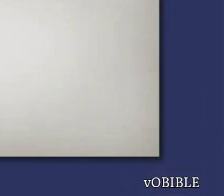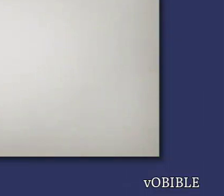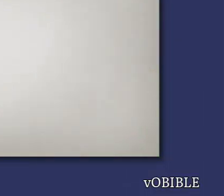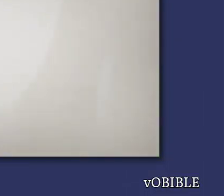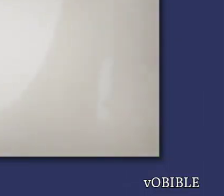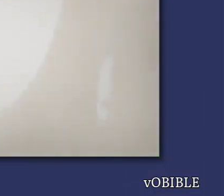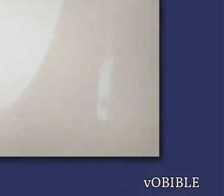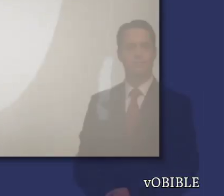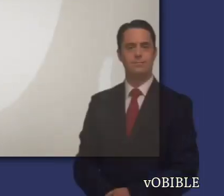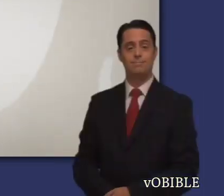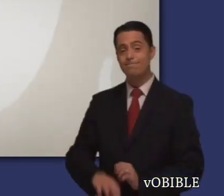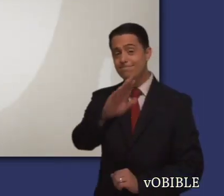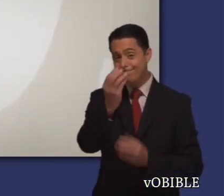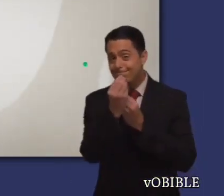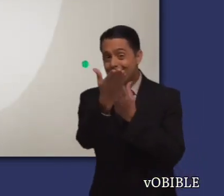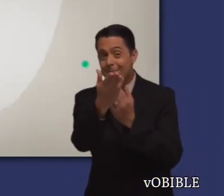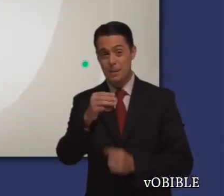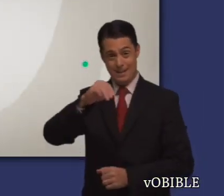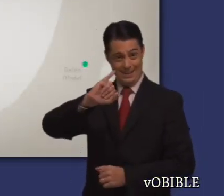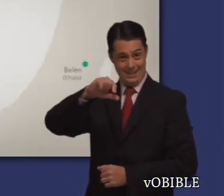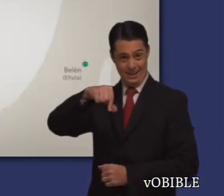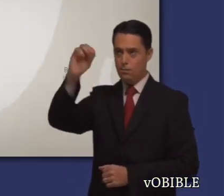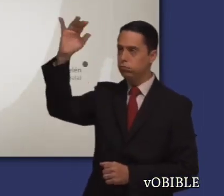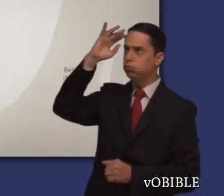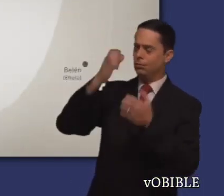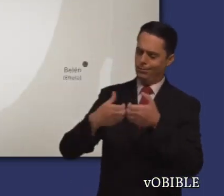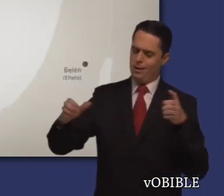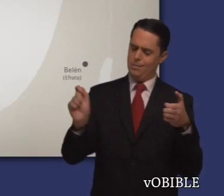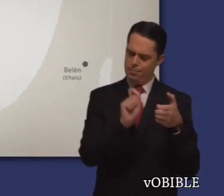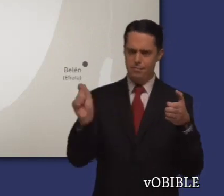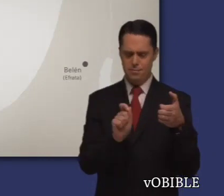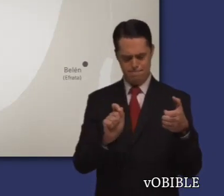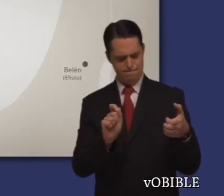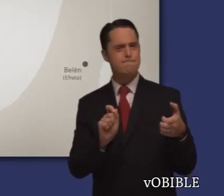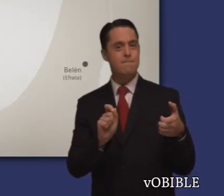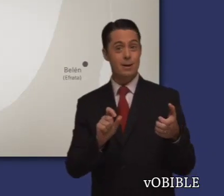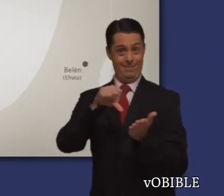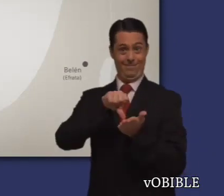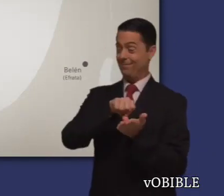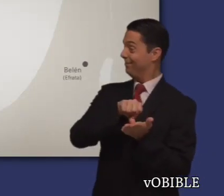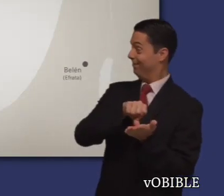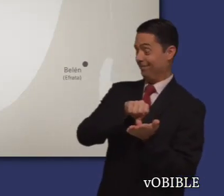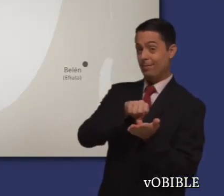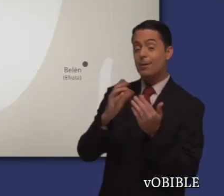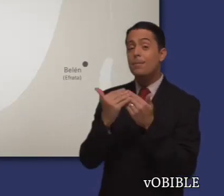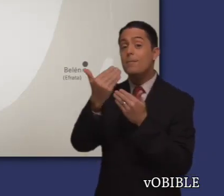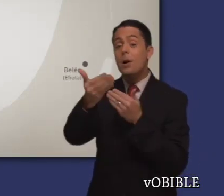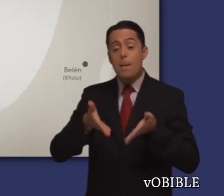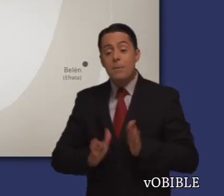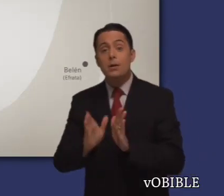¿Lo sabía? Mikeas, por inspiración divina, predijo que el Mesías nacería en Belén Efrata.